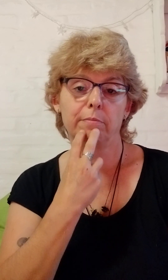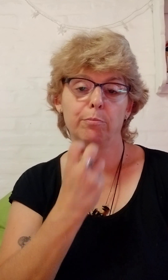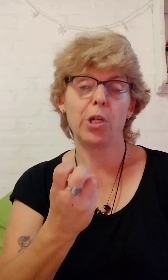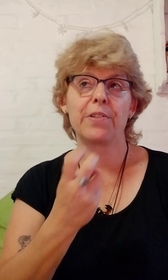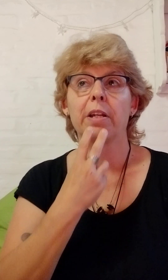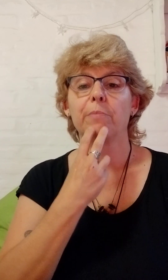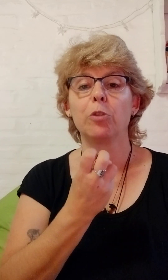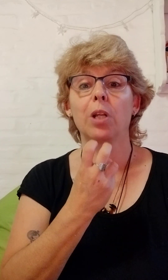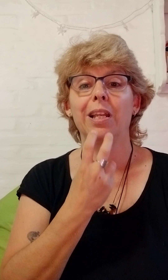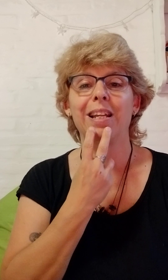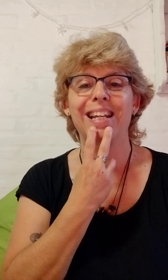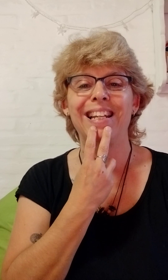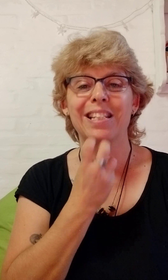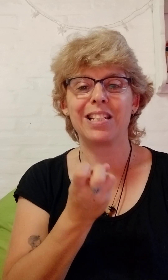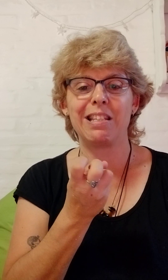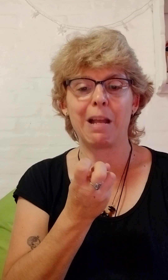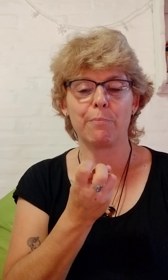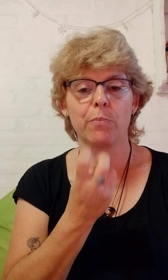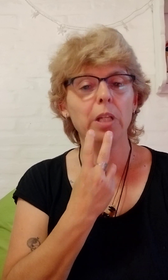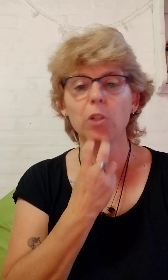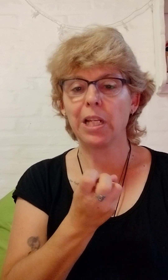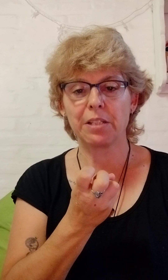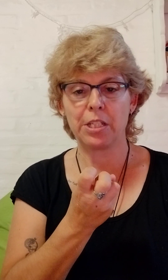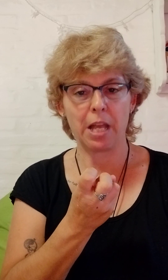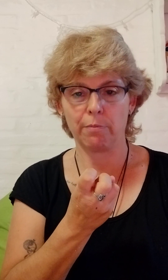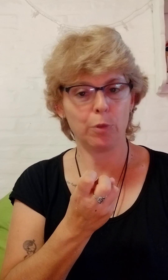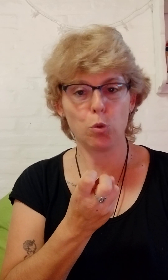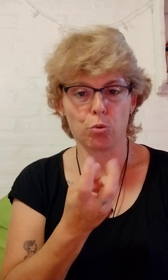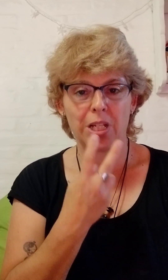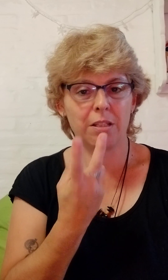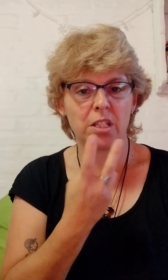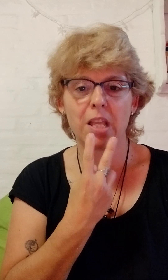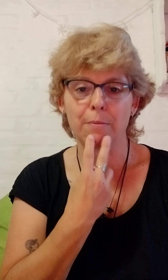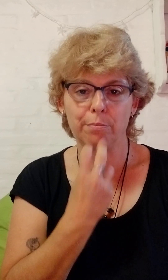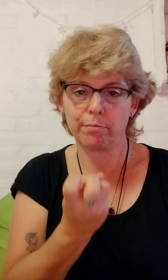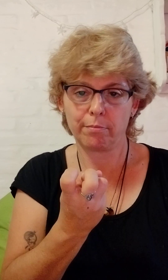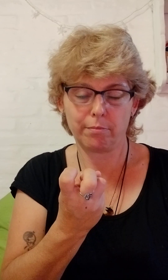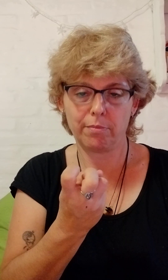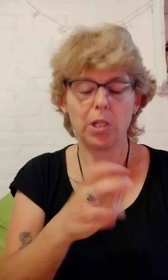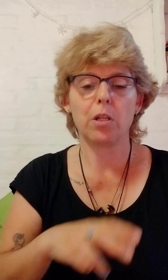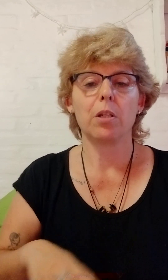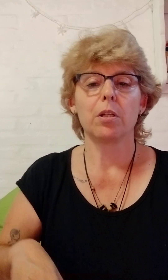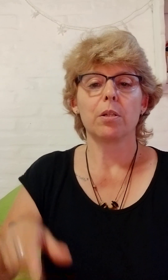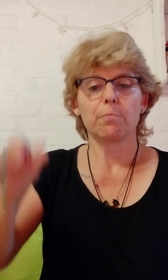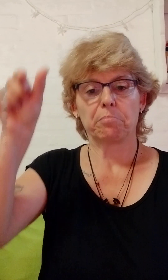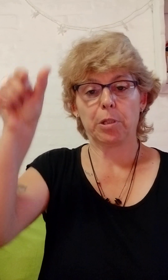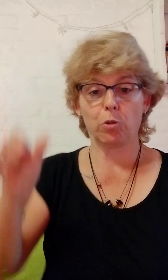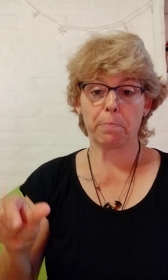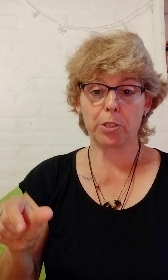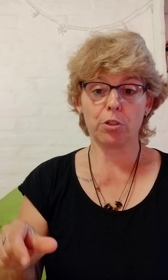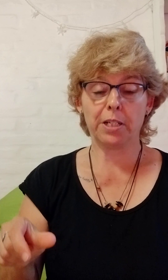Puede ser. Esto es electricidad. Esto es electricidad. Luz. Electricidad. Esto es persona.